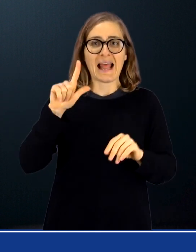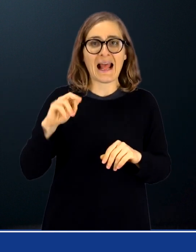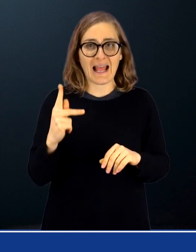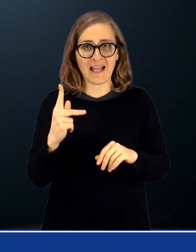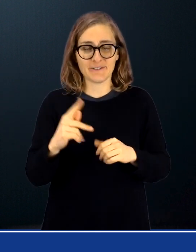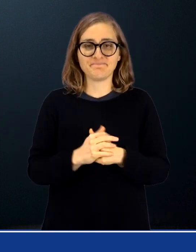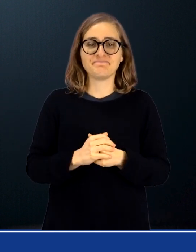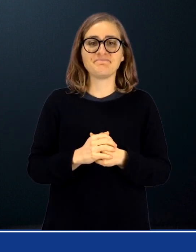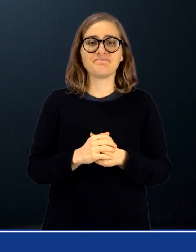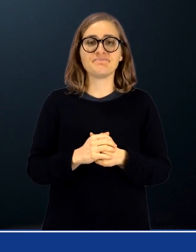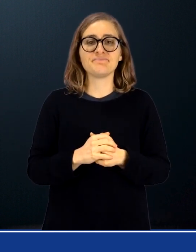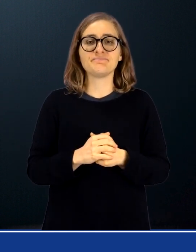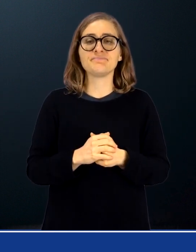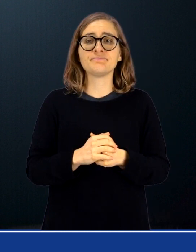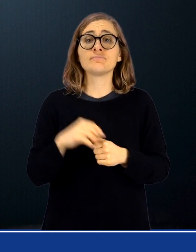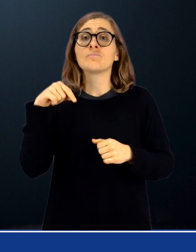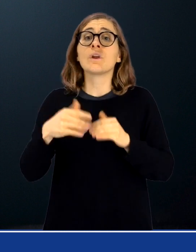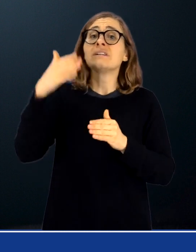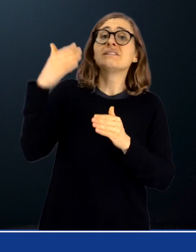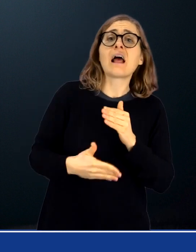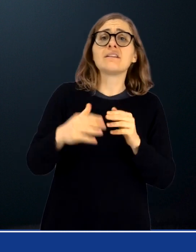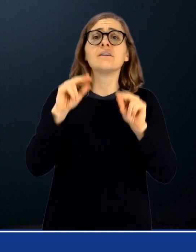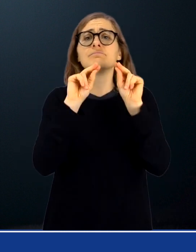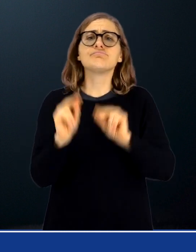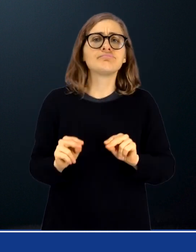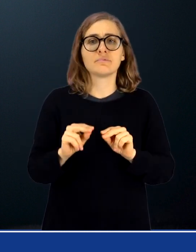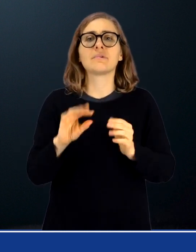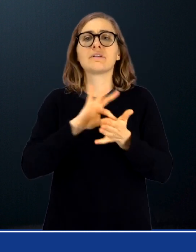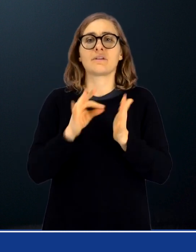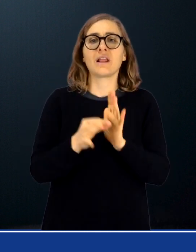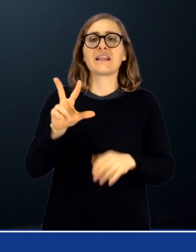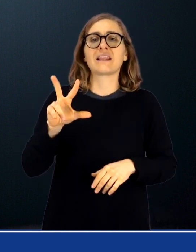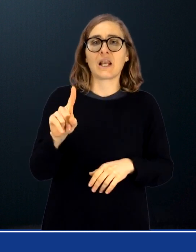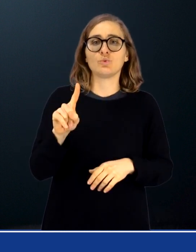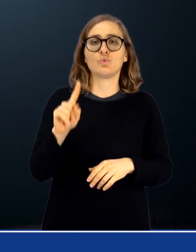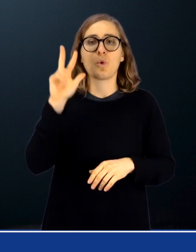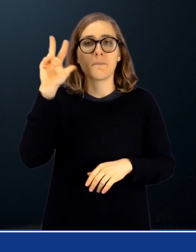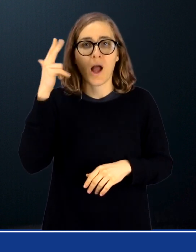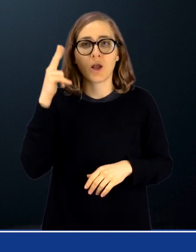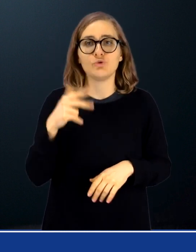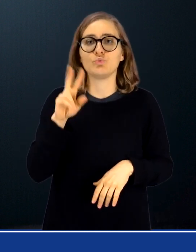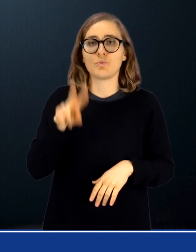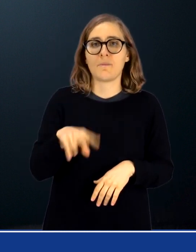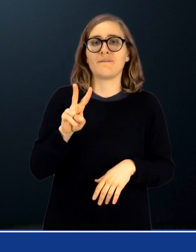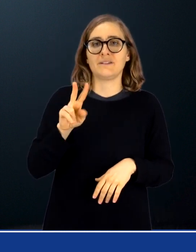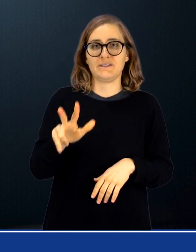Il termine ultimo di compilazione è il 31 marzo 2023 Ringraziando